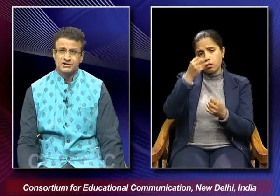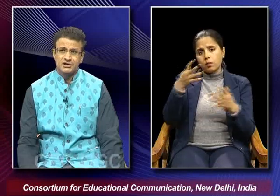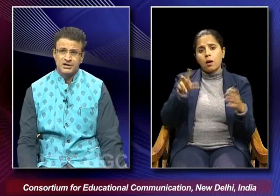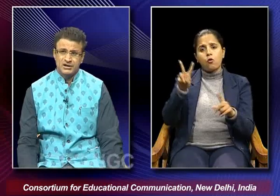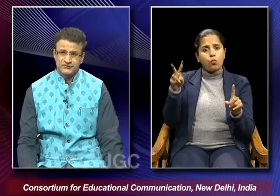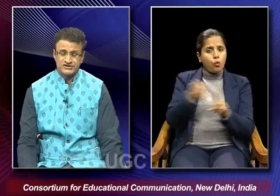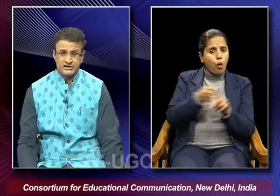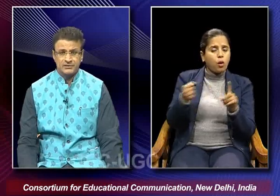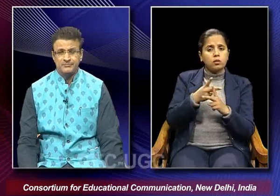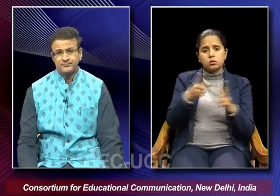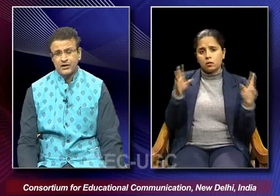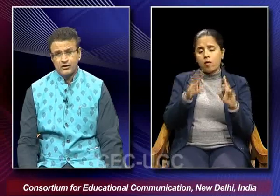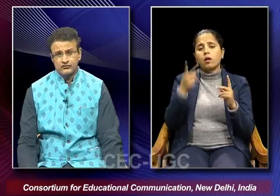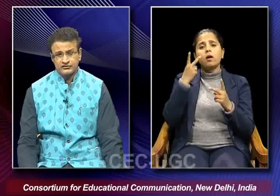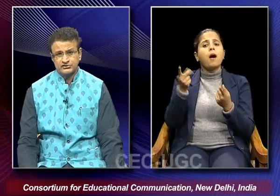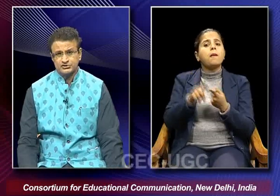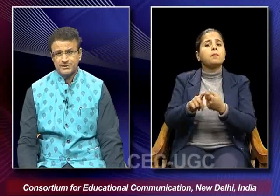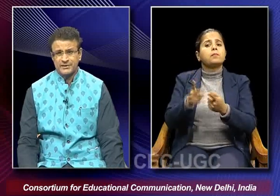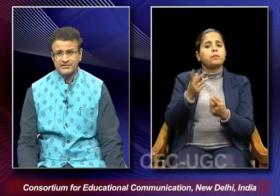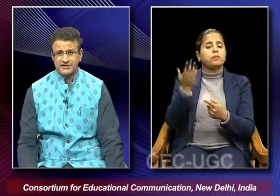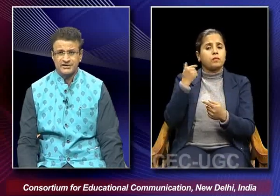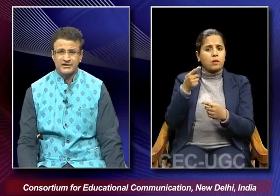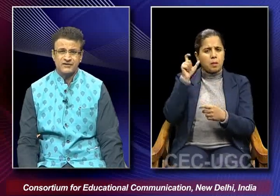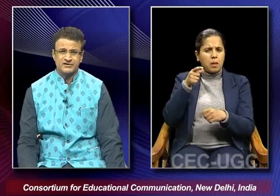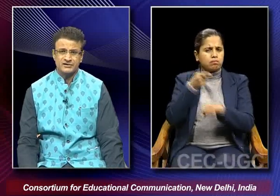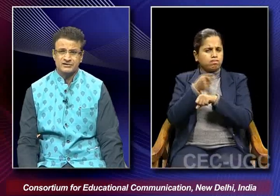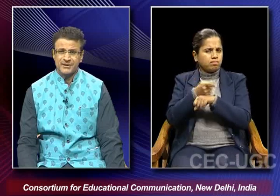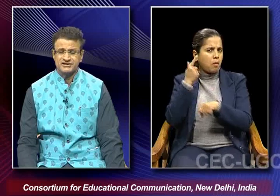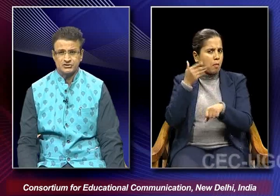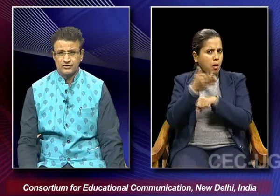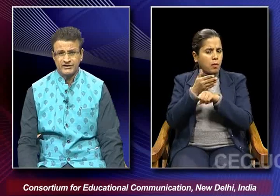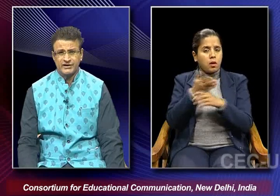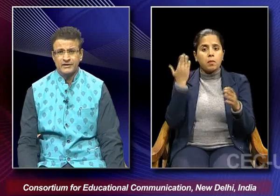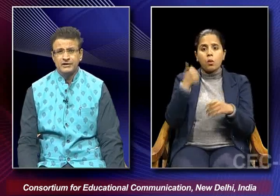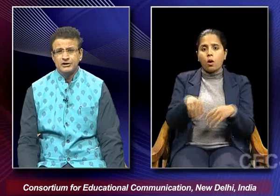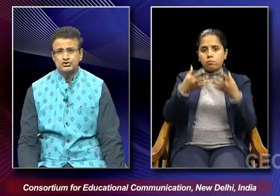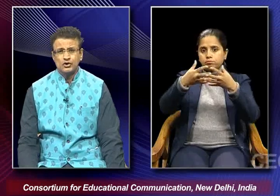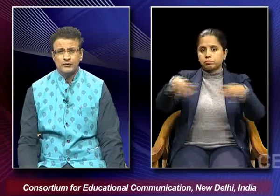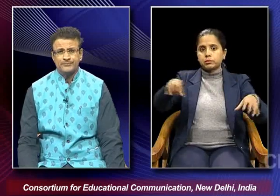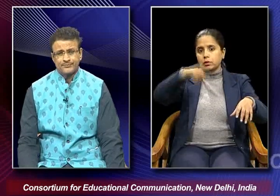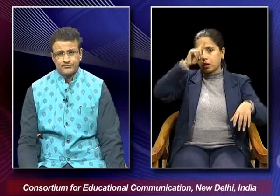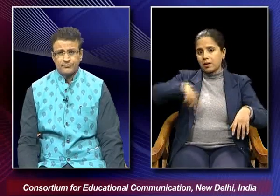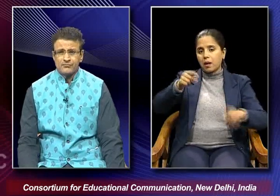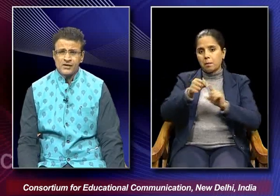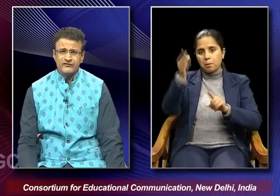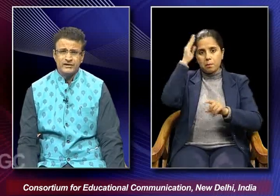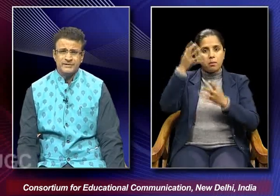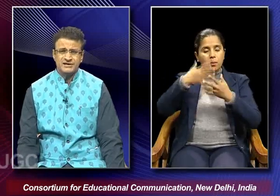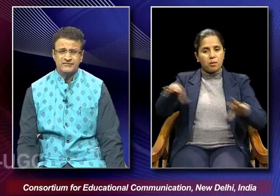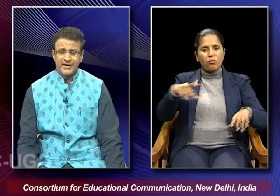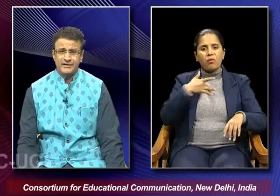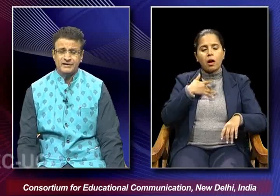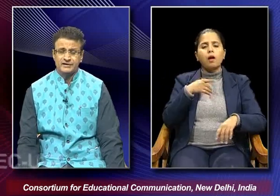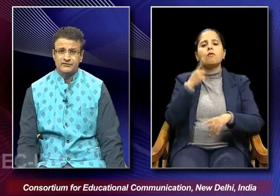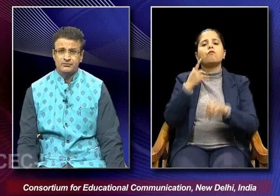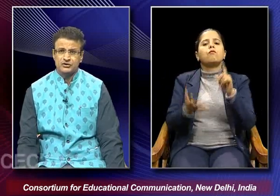uh which came or which was perpetrated after the partition of india so we basically